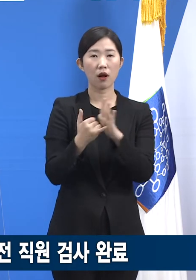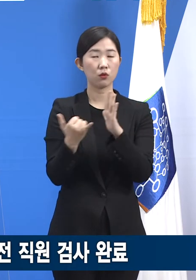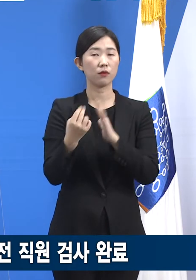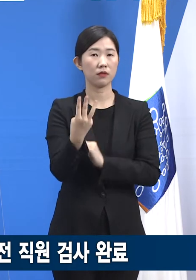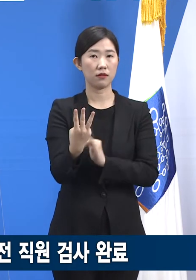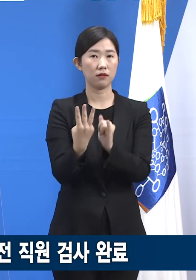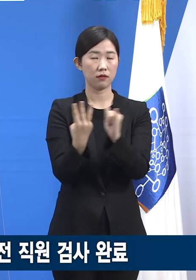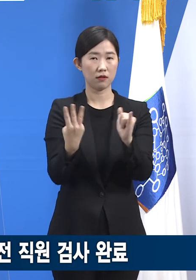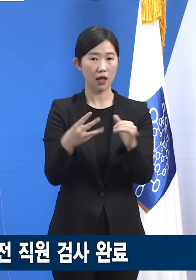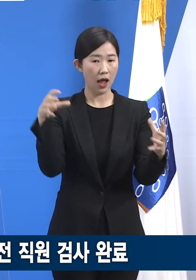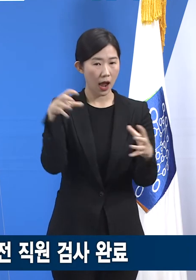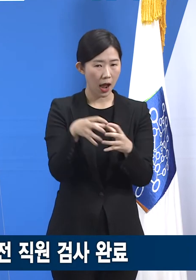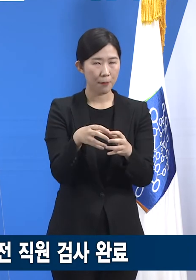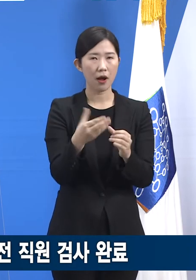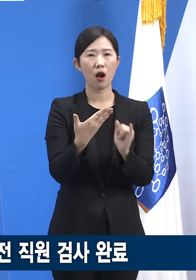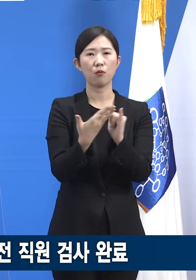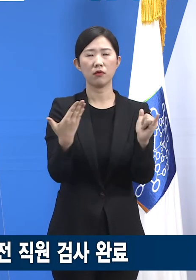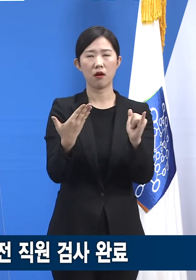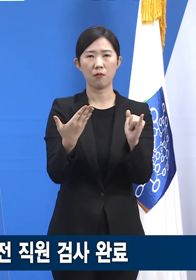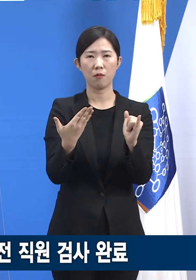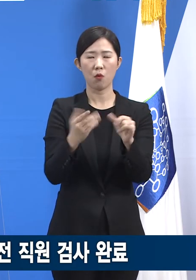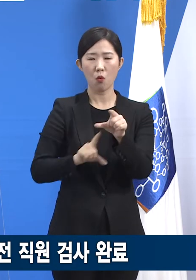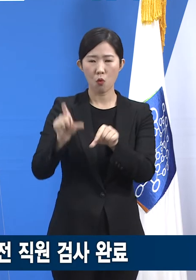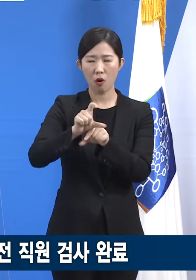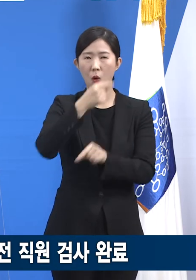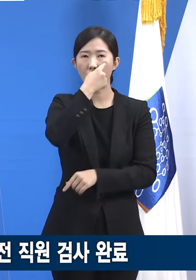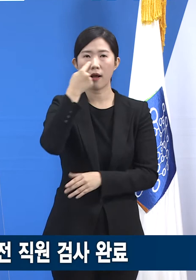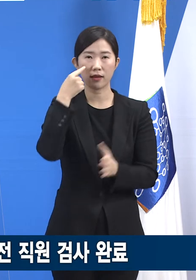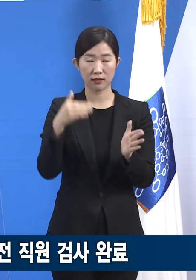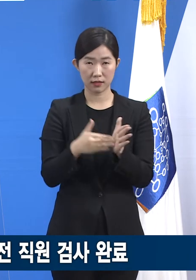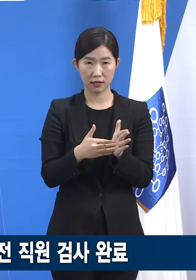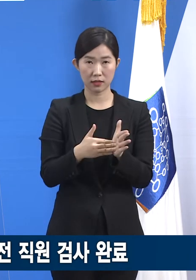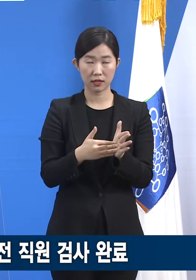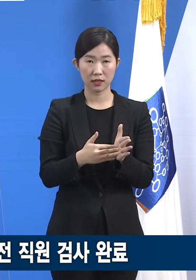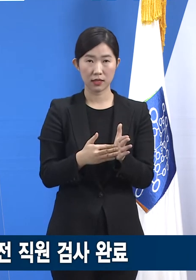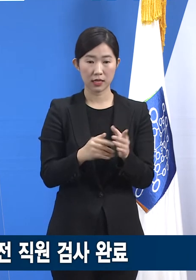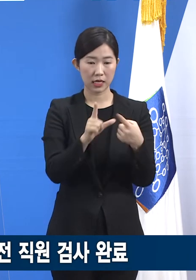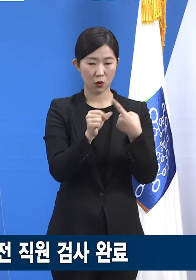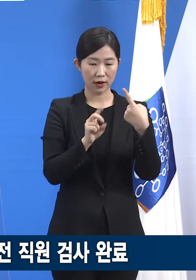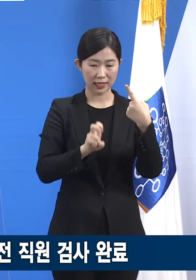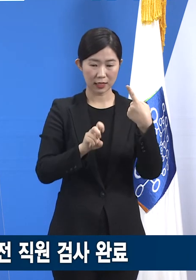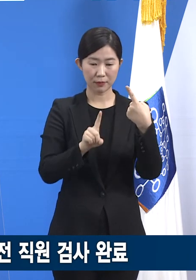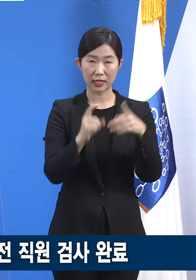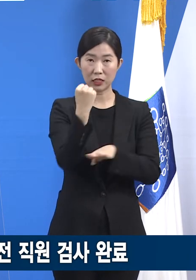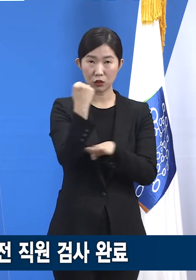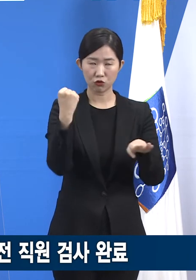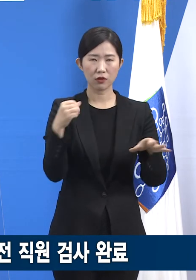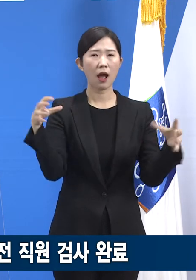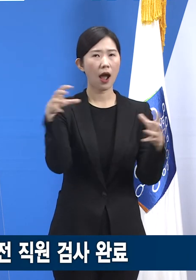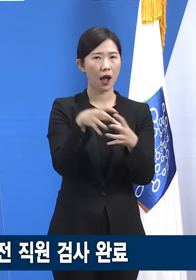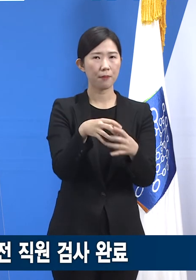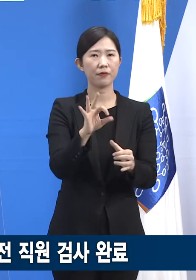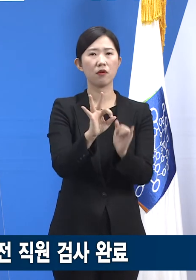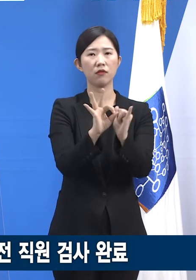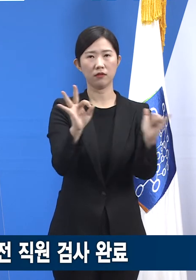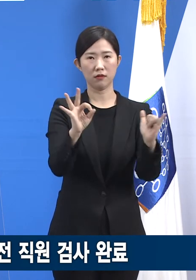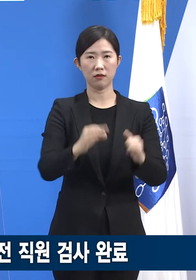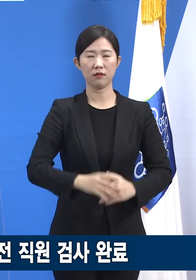9명이 추가 확진 판정을 받으며 21일 0시 기준 확진자는 총 10명으로 확인됩니다.